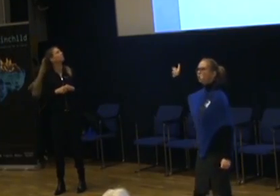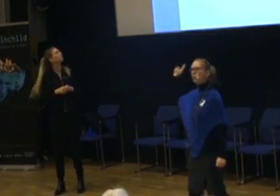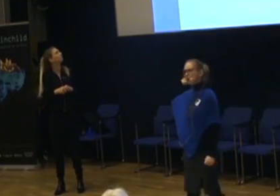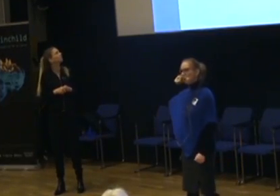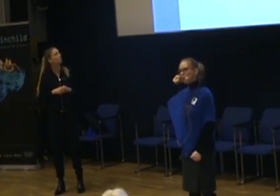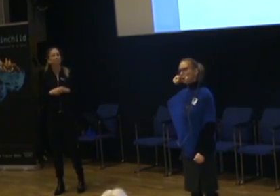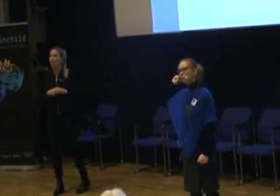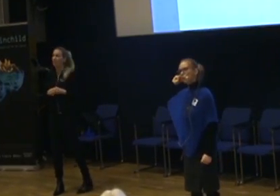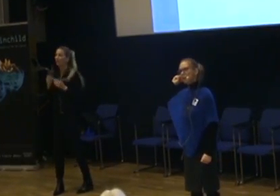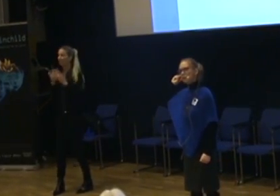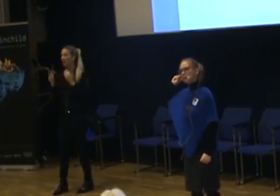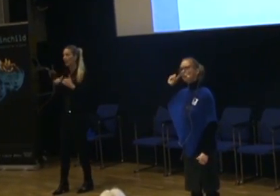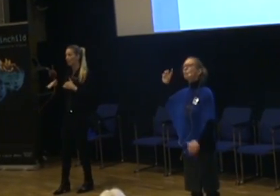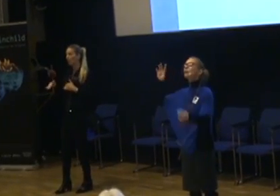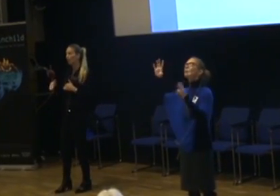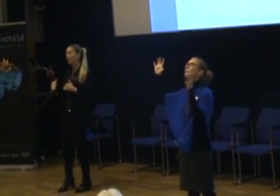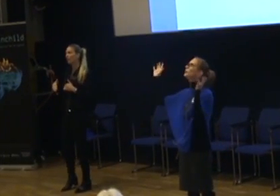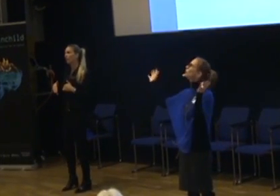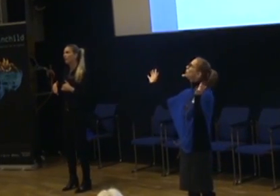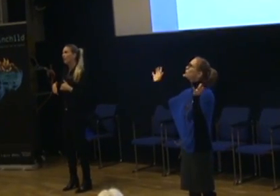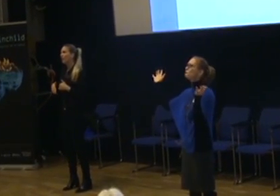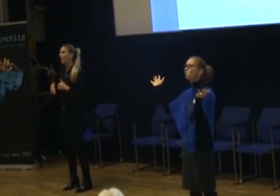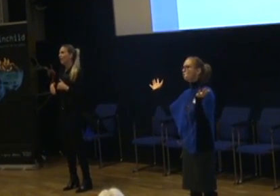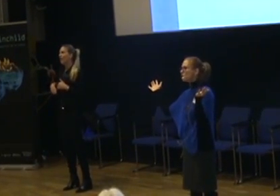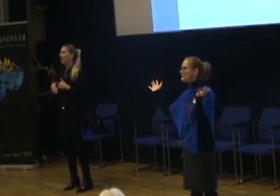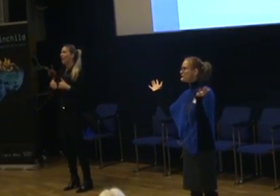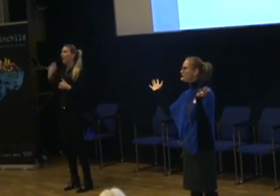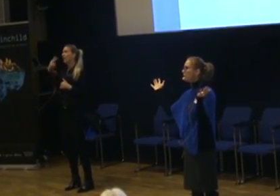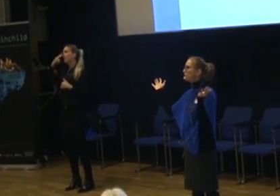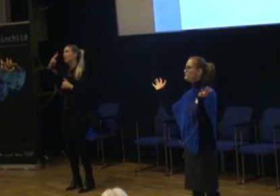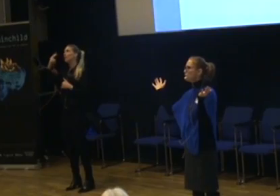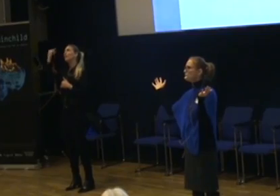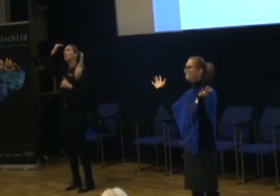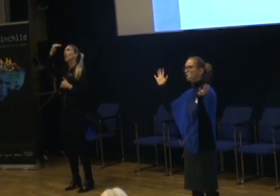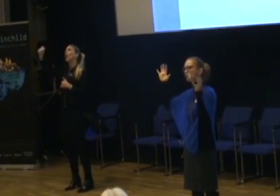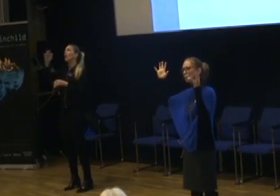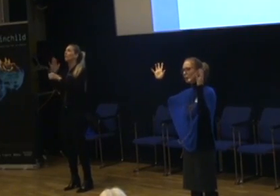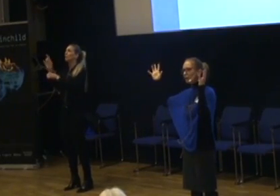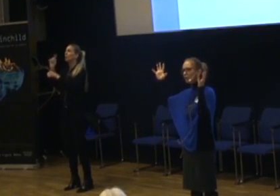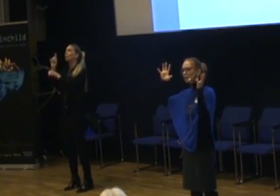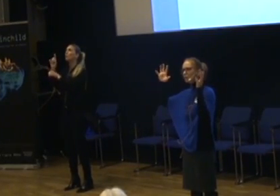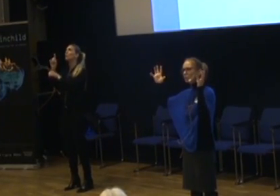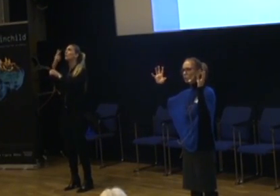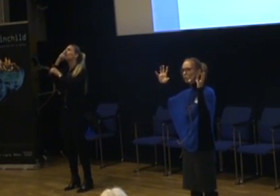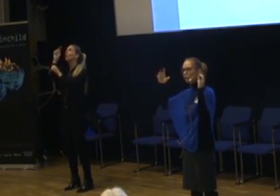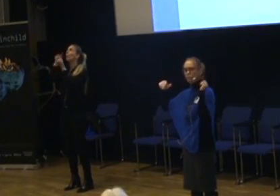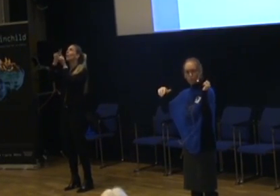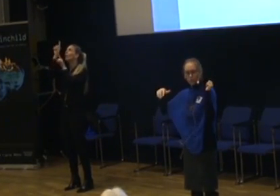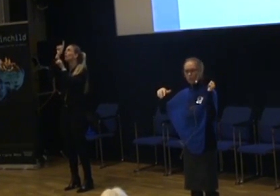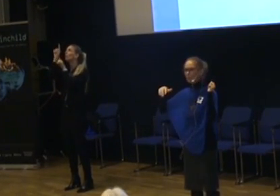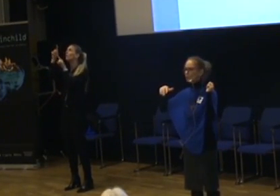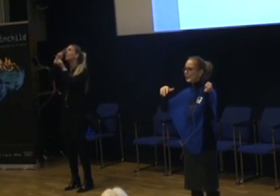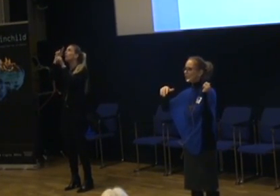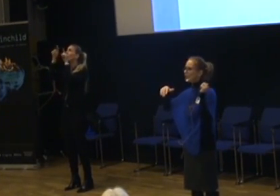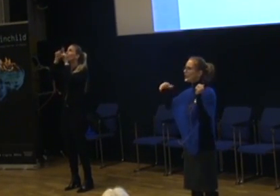Och flera av dem kan också bli såna där som ligger och tittar på ådror i taket i 15 minuter och hittar på olika fantasier runt figurer de